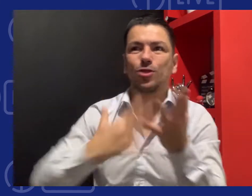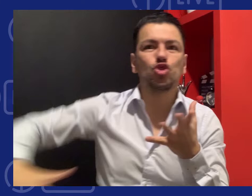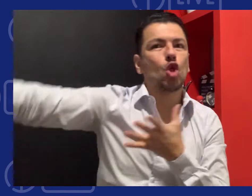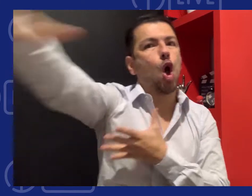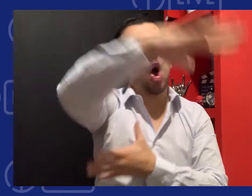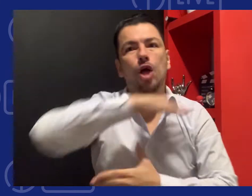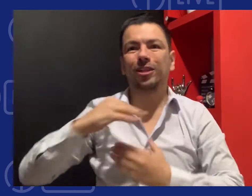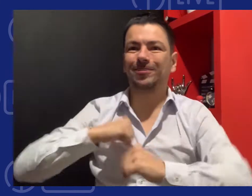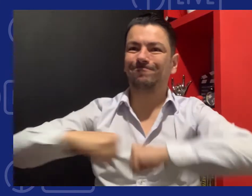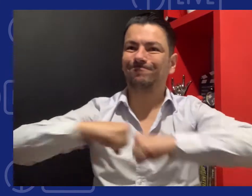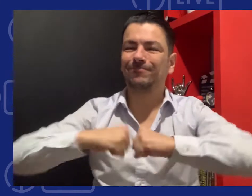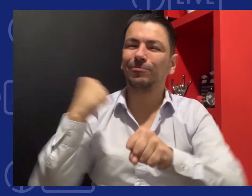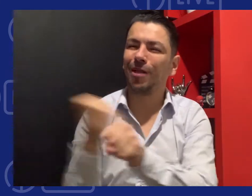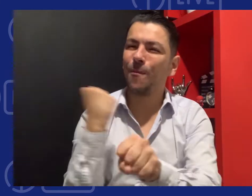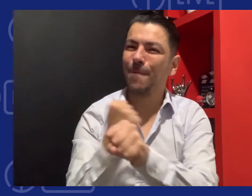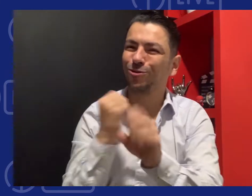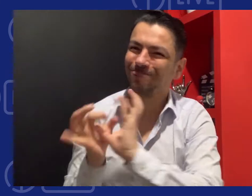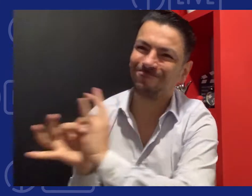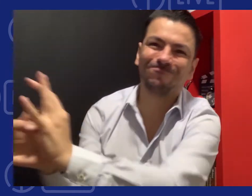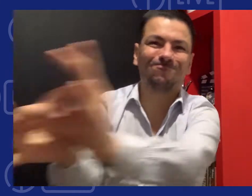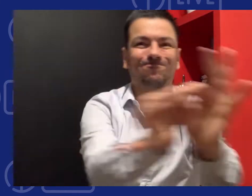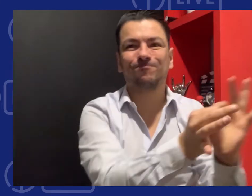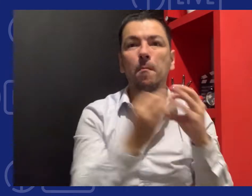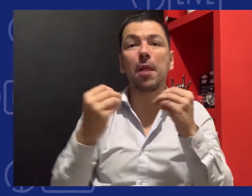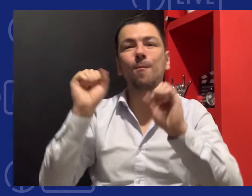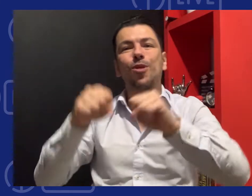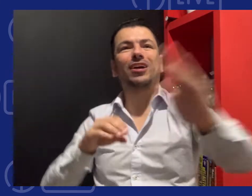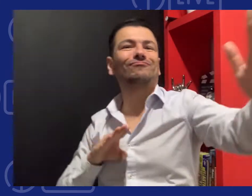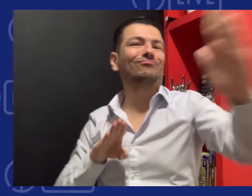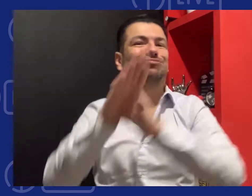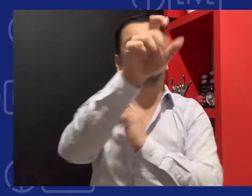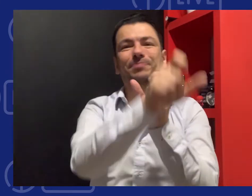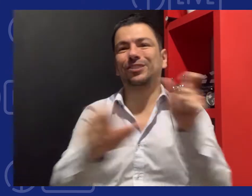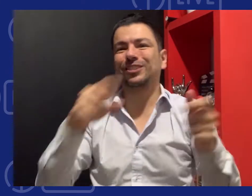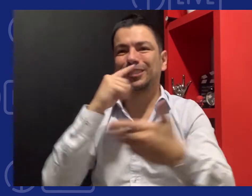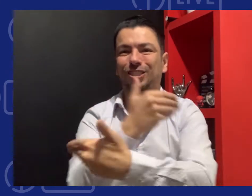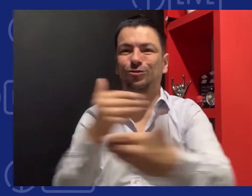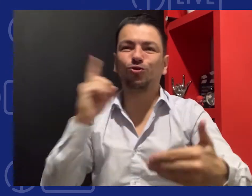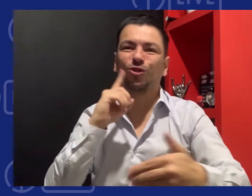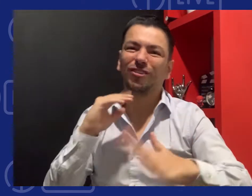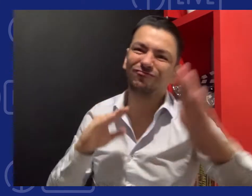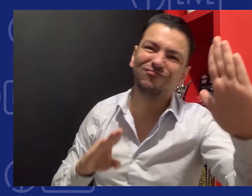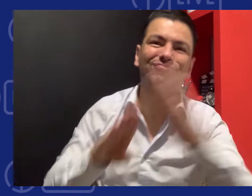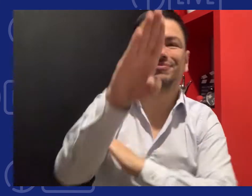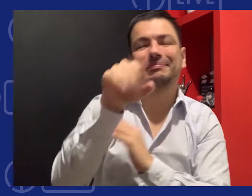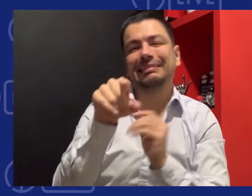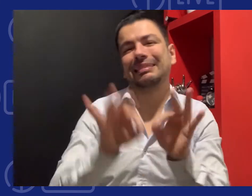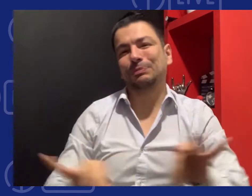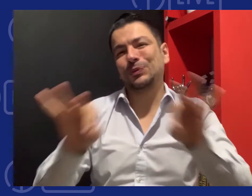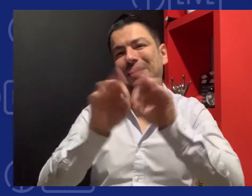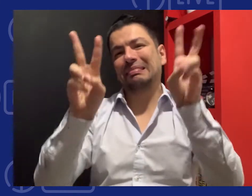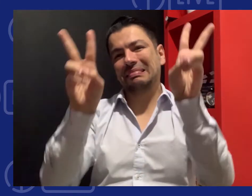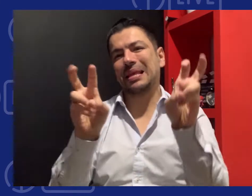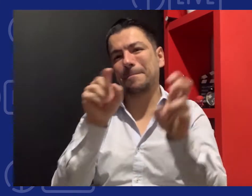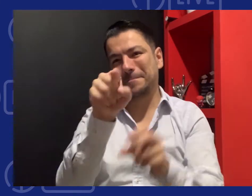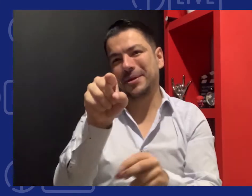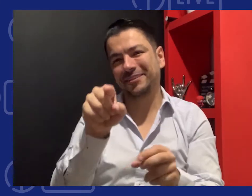unidos para que los niños sordos progresen. Este tema en realidad es de suma importancia a la Comisión de la